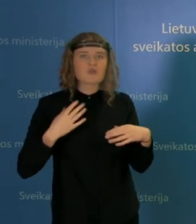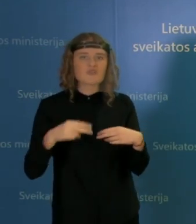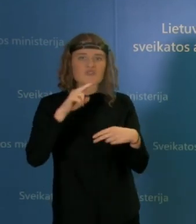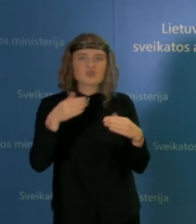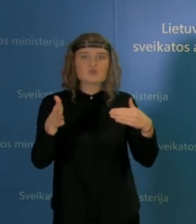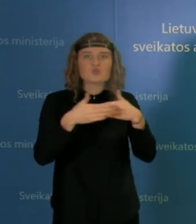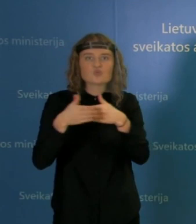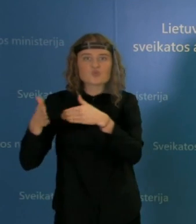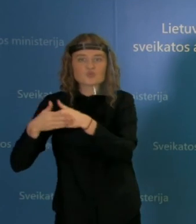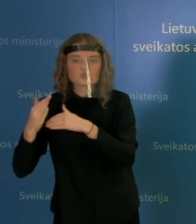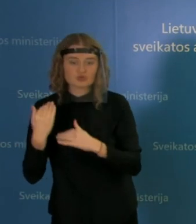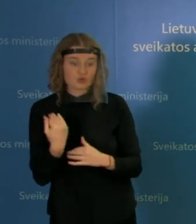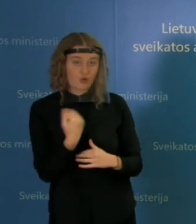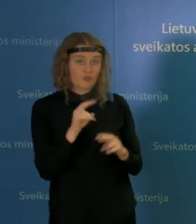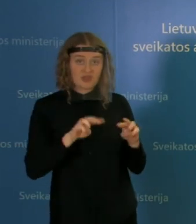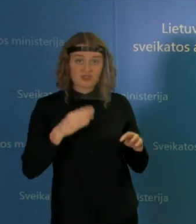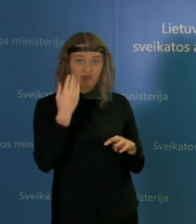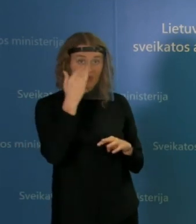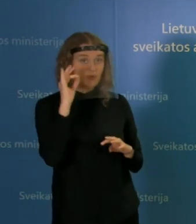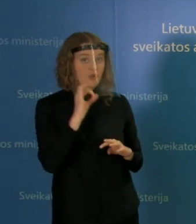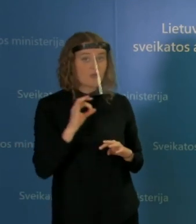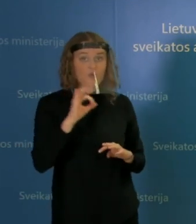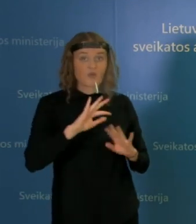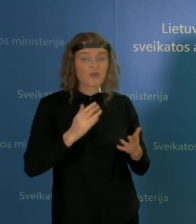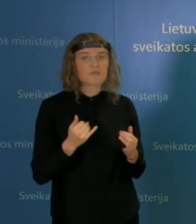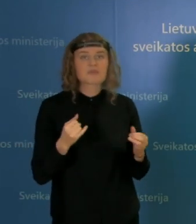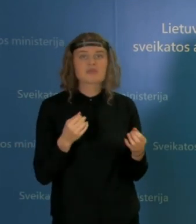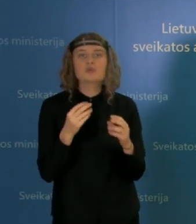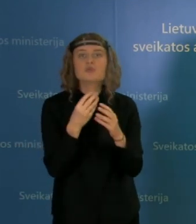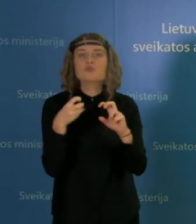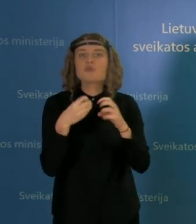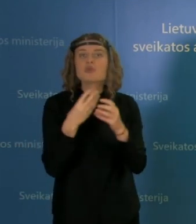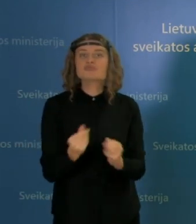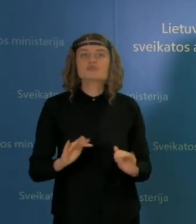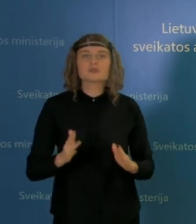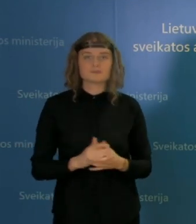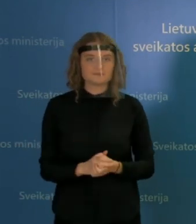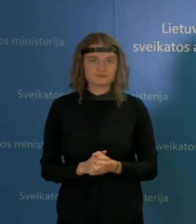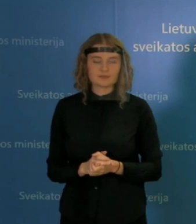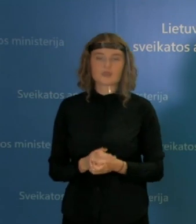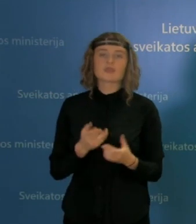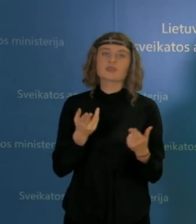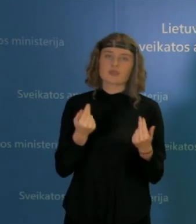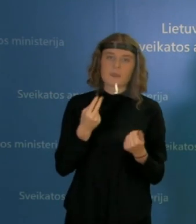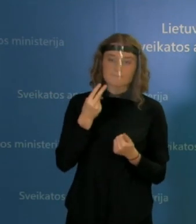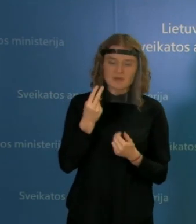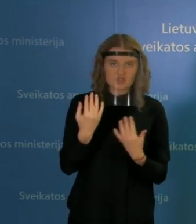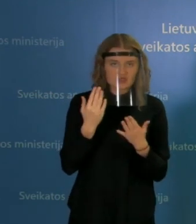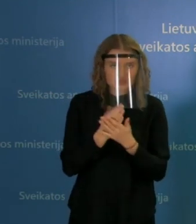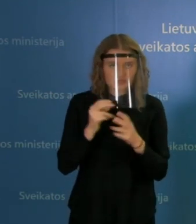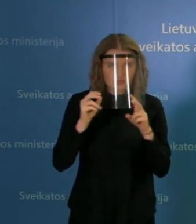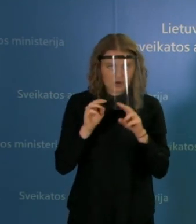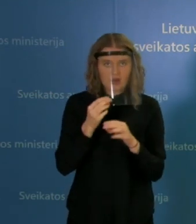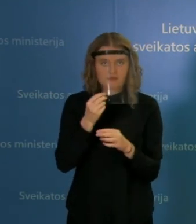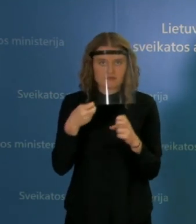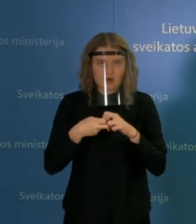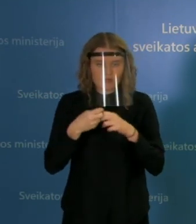nemano, kad tai didžiulė problema ir kaip ją reikėtų spręsti? Ačiū už klausimą. Manom, kad tai yra problema. Jei spręsti buvo skirta 16